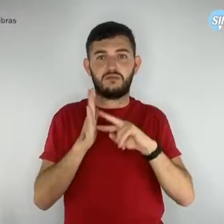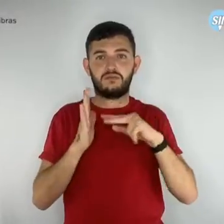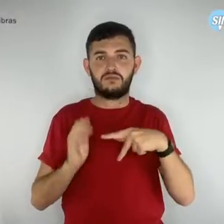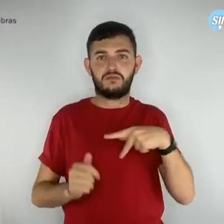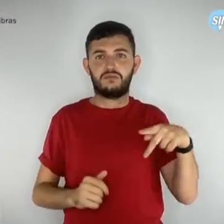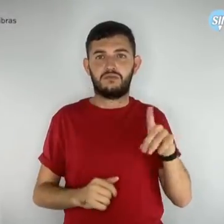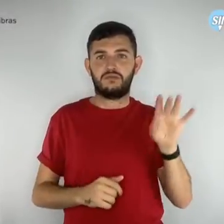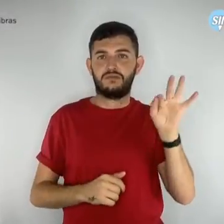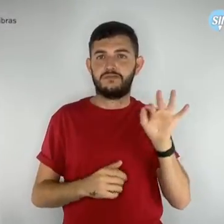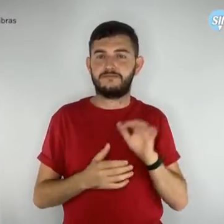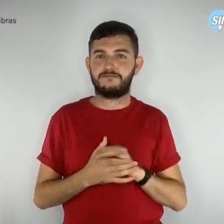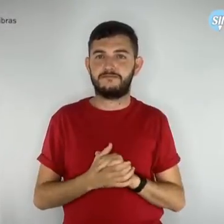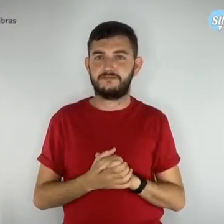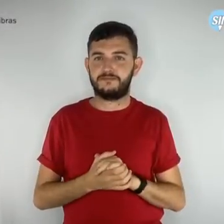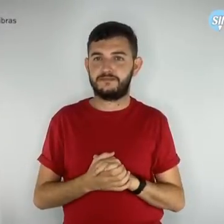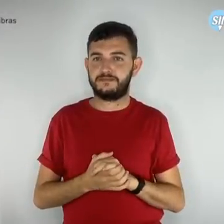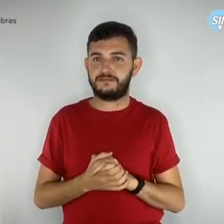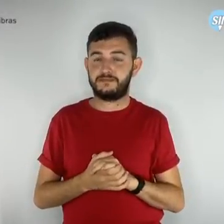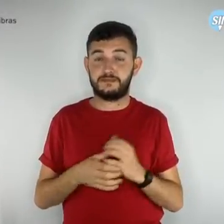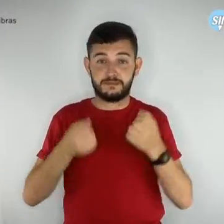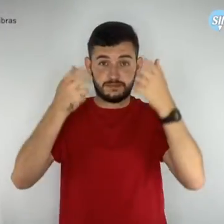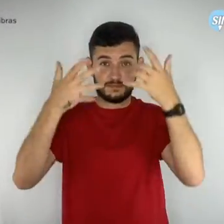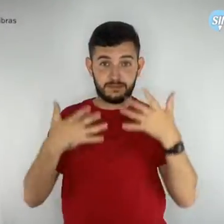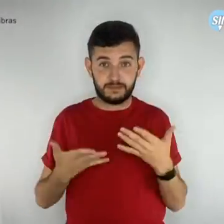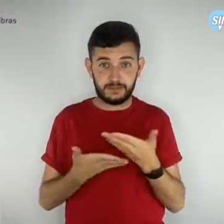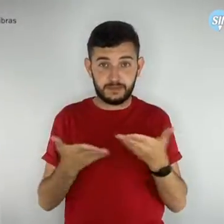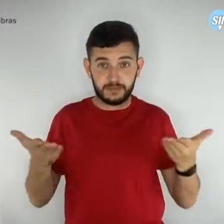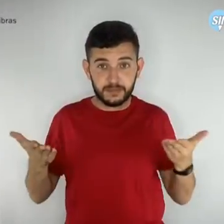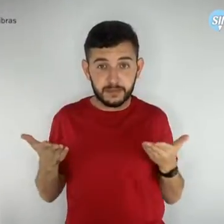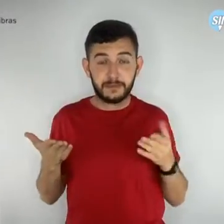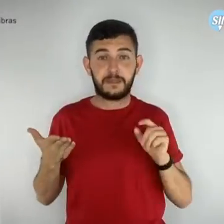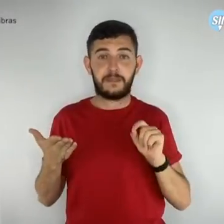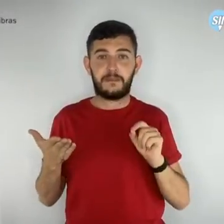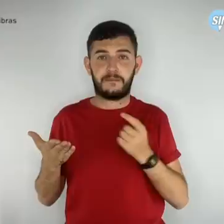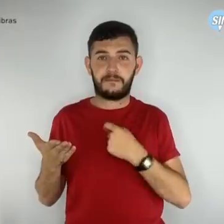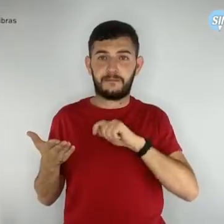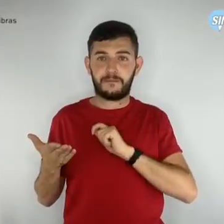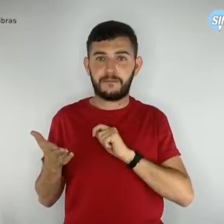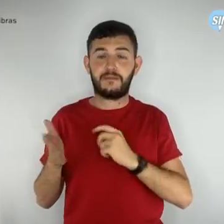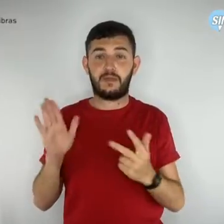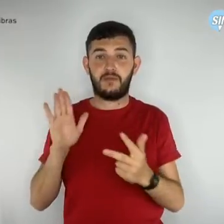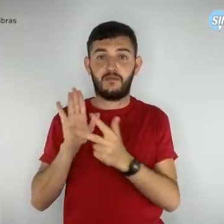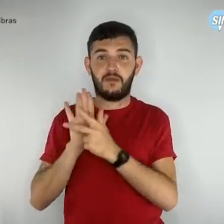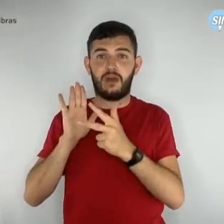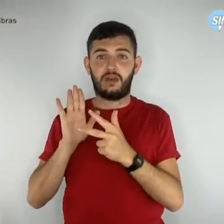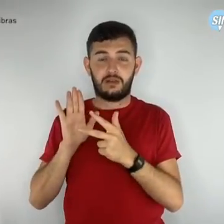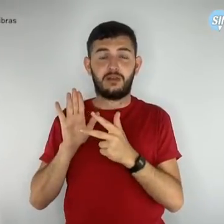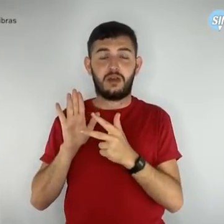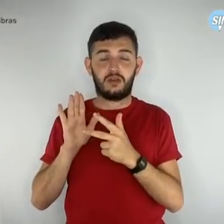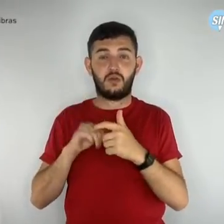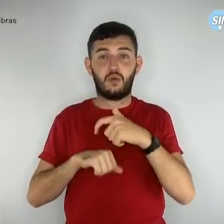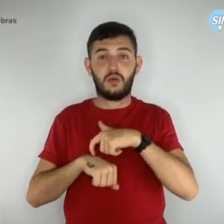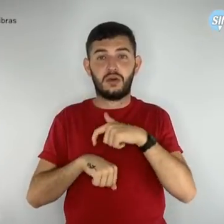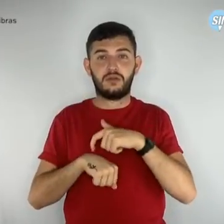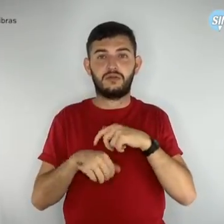Importante ressaltar que o delegado só será validado quando o sindicato receber a ata